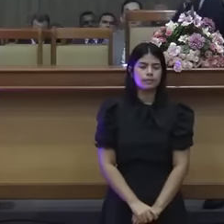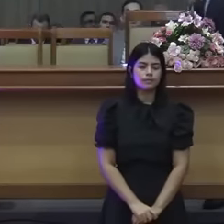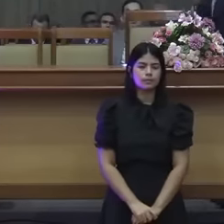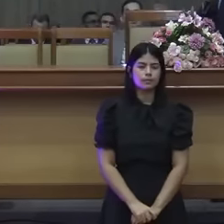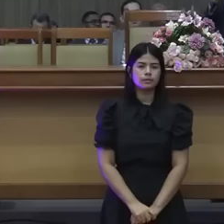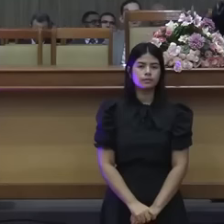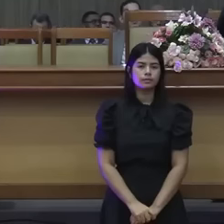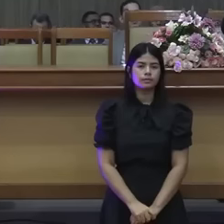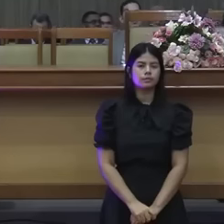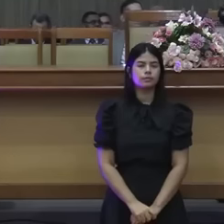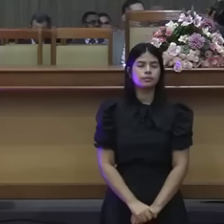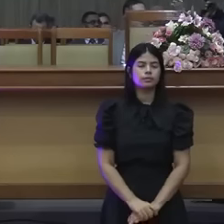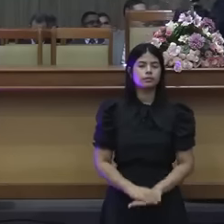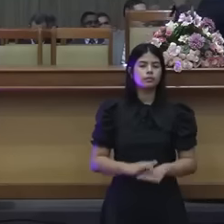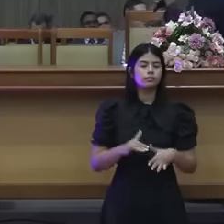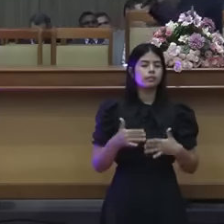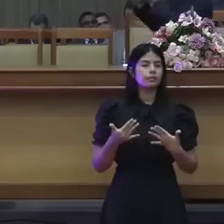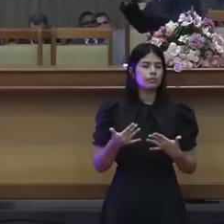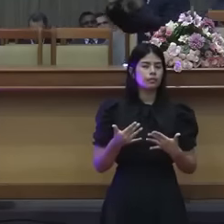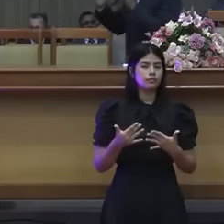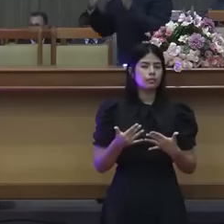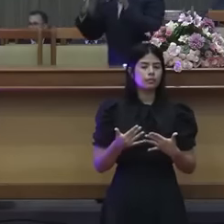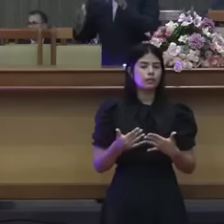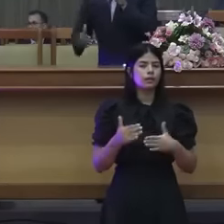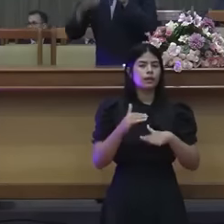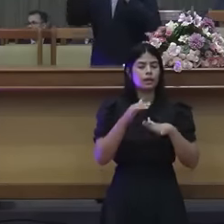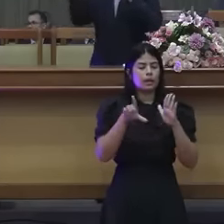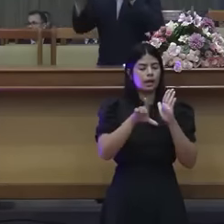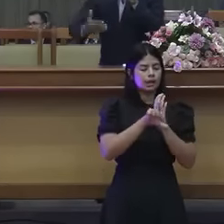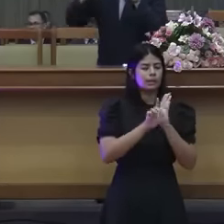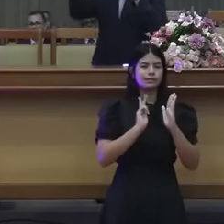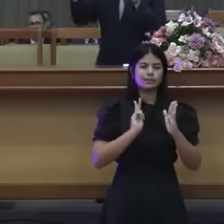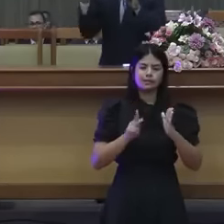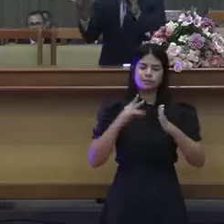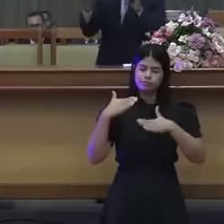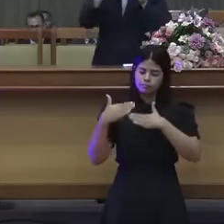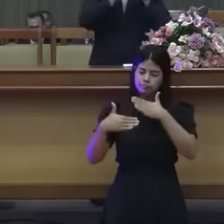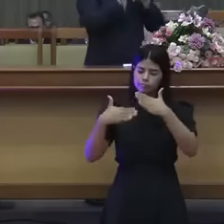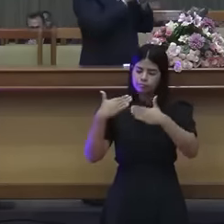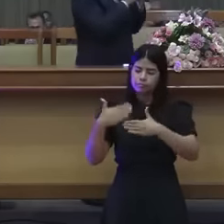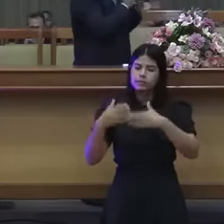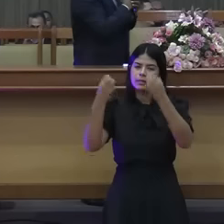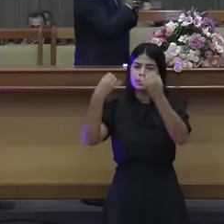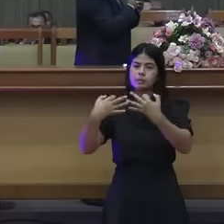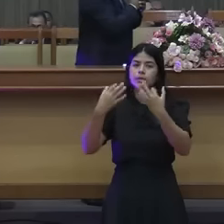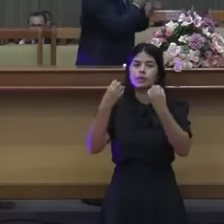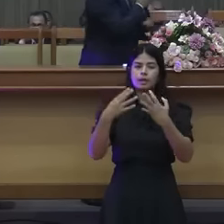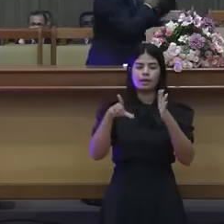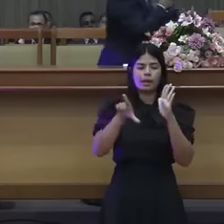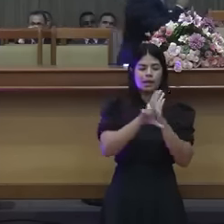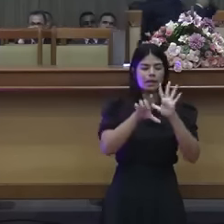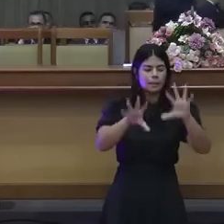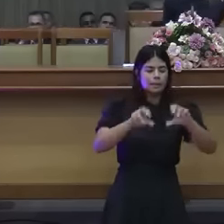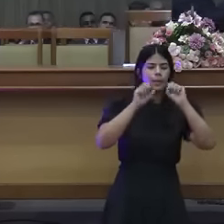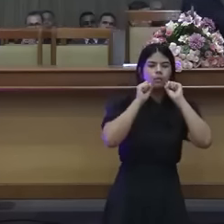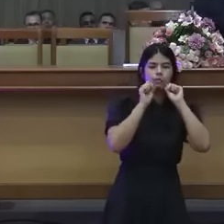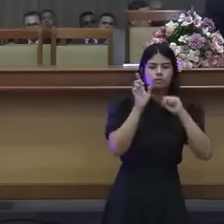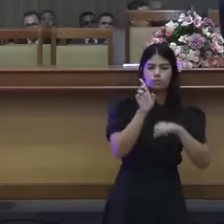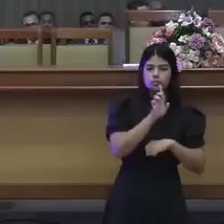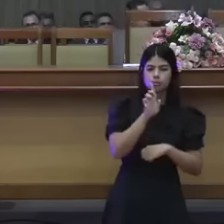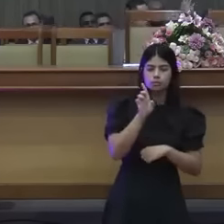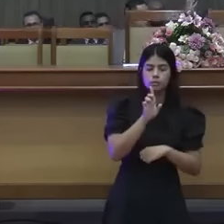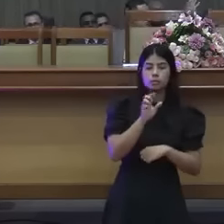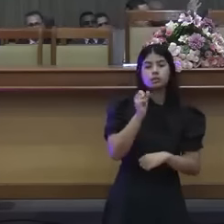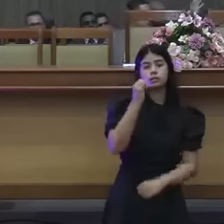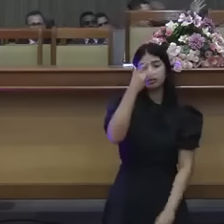Toda lei, quase, pastor Gerson, ela foi repetida. Então, não diga que a lei era maldição. Era maldição quem não